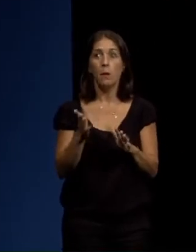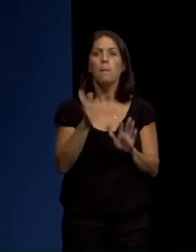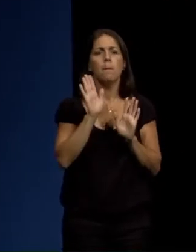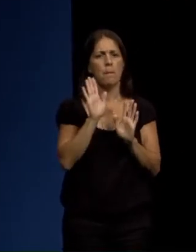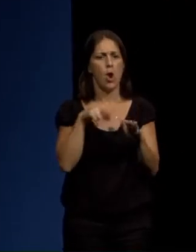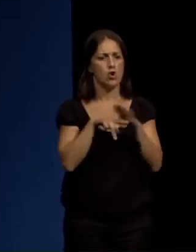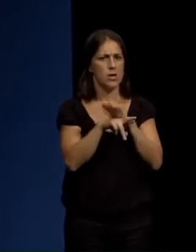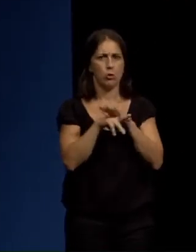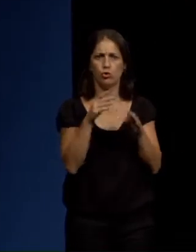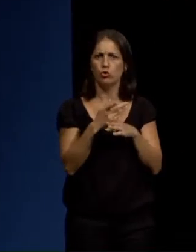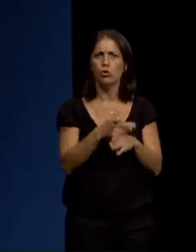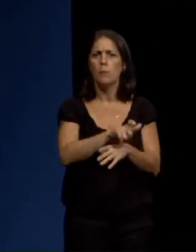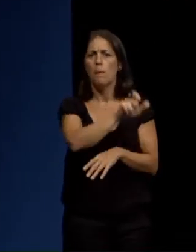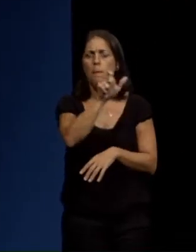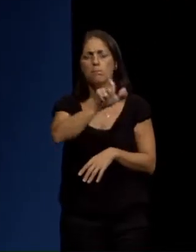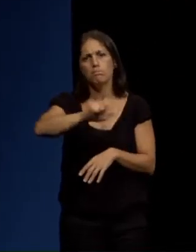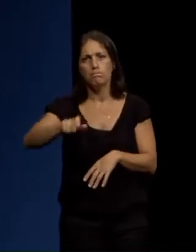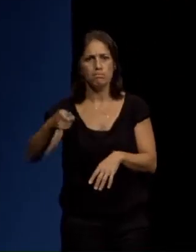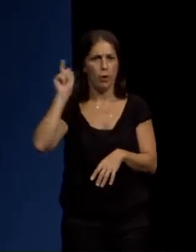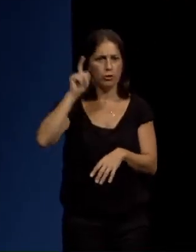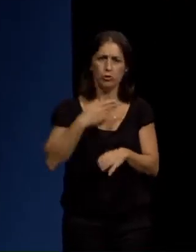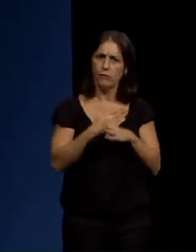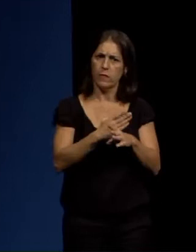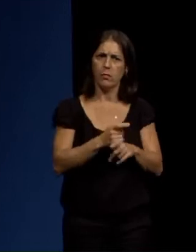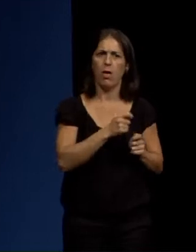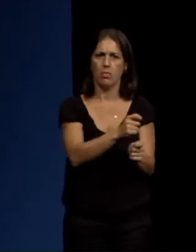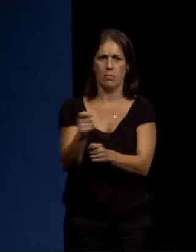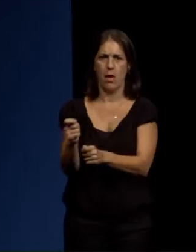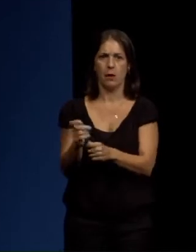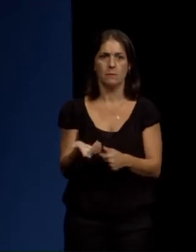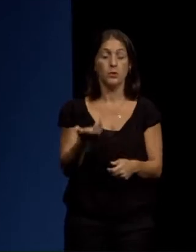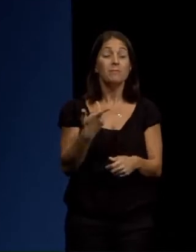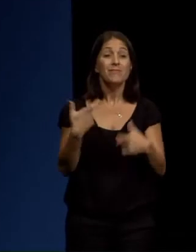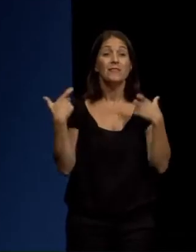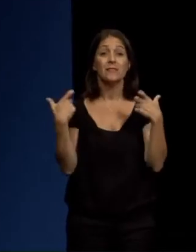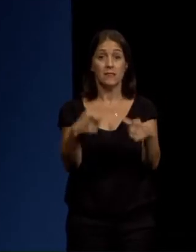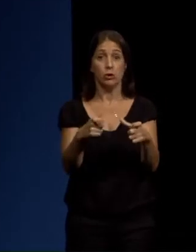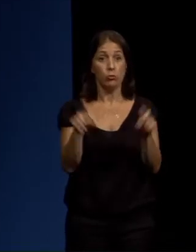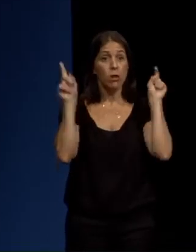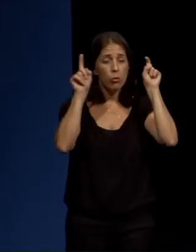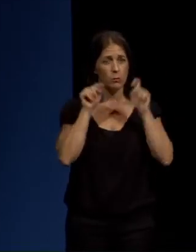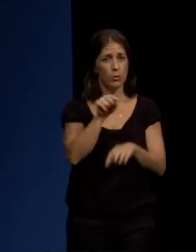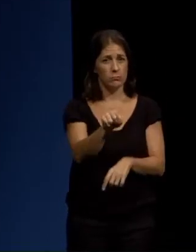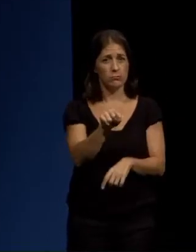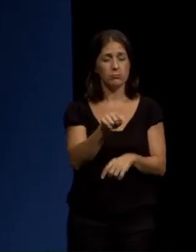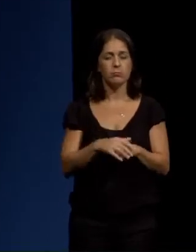recursos e de profesorado. Mirade, eu veño deste sector do ámbito do ensino,